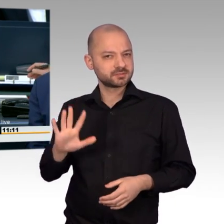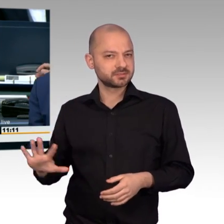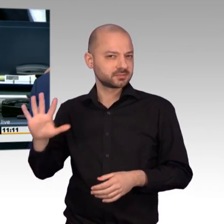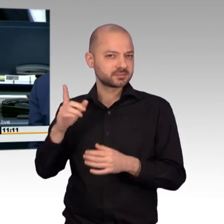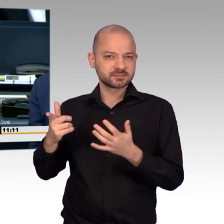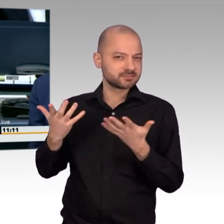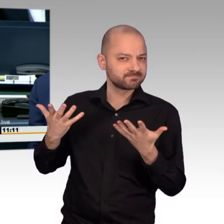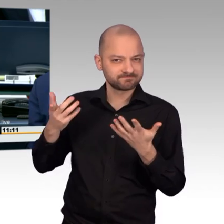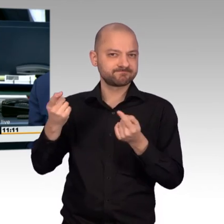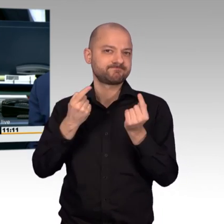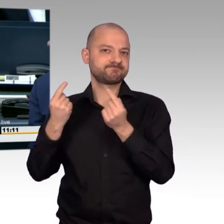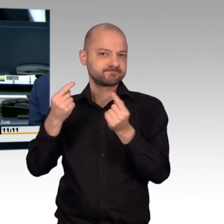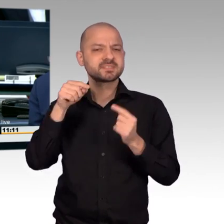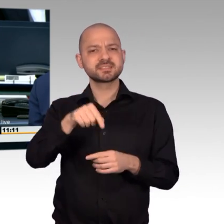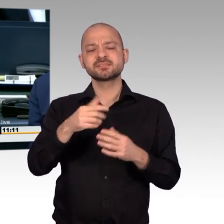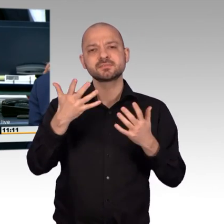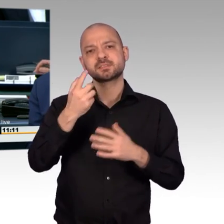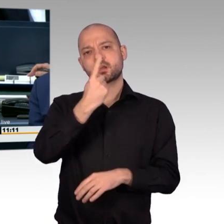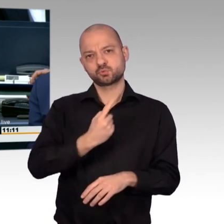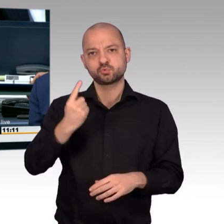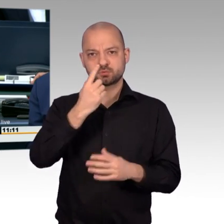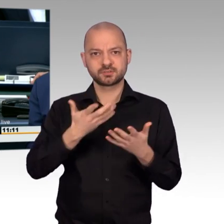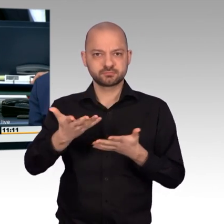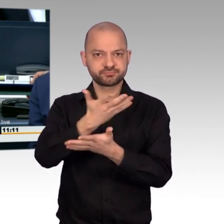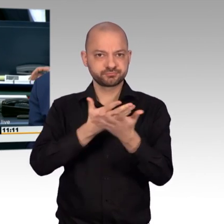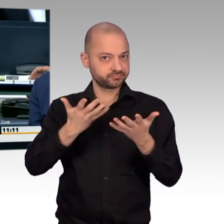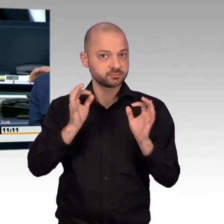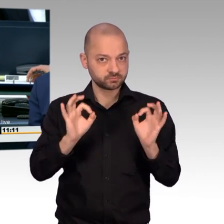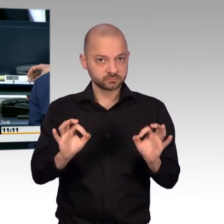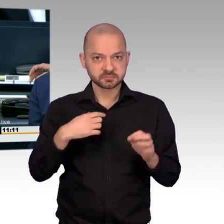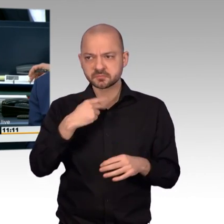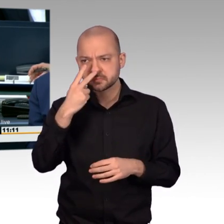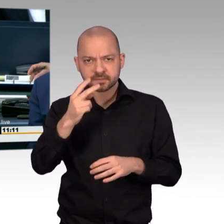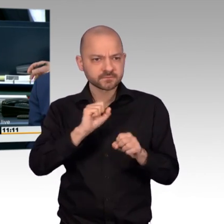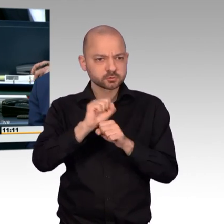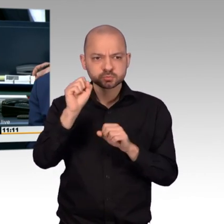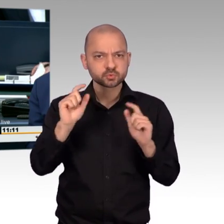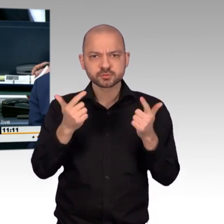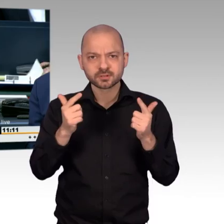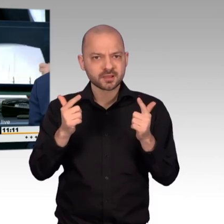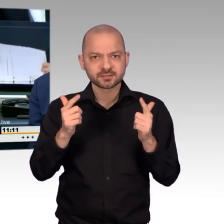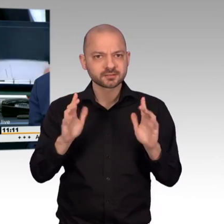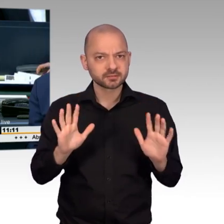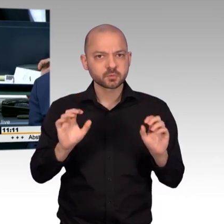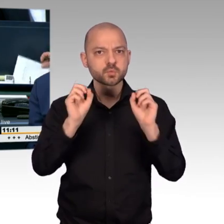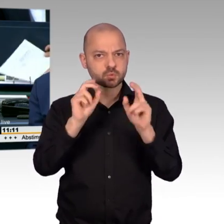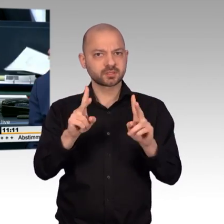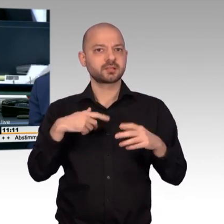Nach einer interfraktionellen Vereinbarung sind für die Aussprache 60 Minuten vorgesehen. Ich höre und sehe keinen Widerspruch, dann ist das so beschlossen.